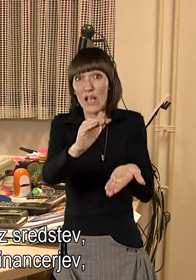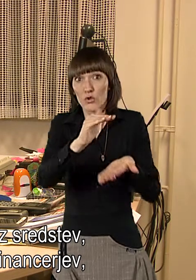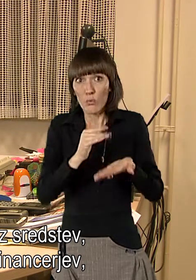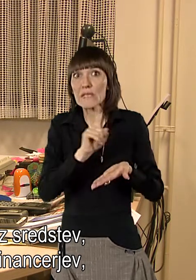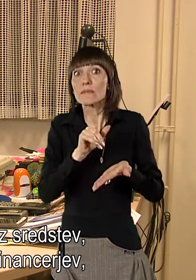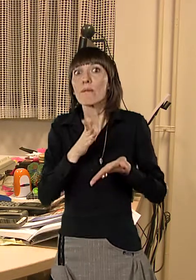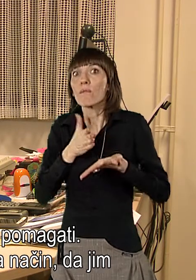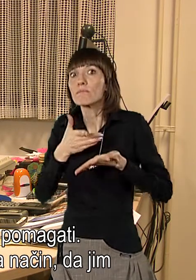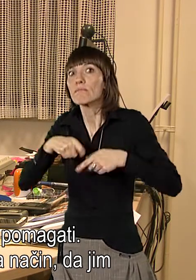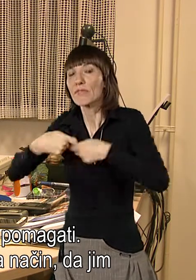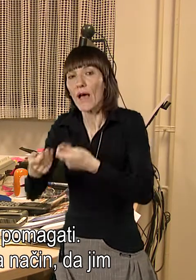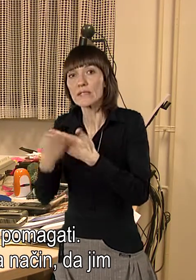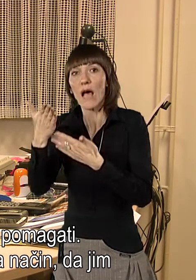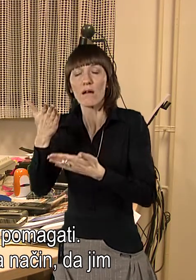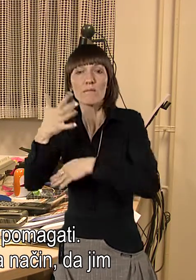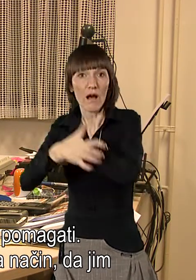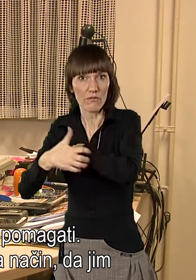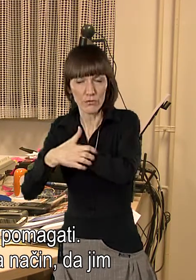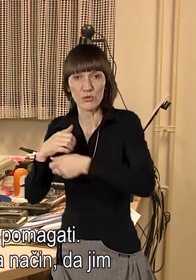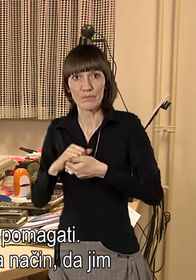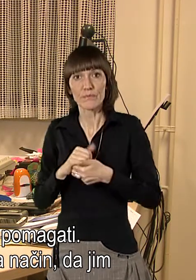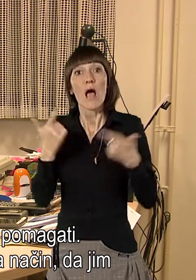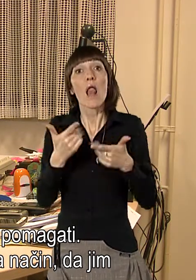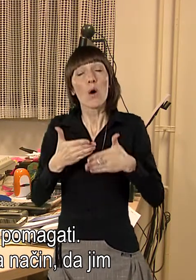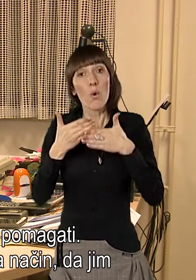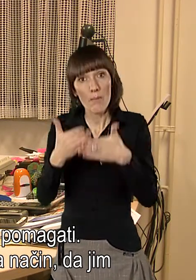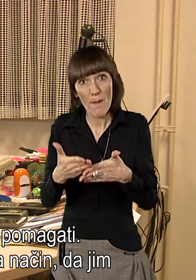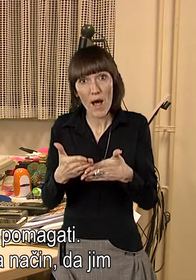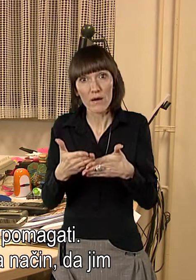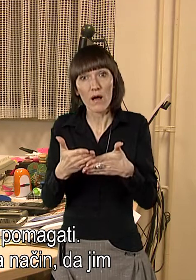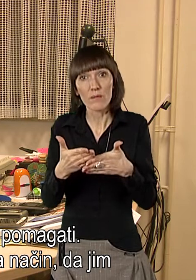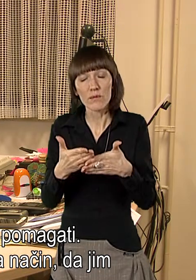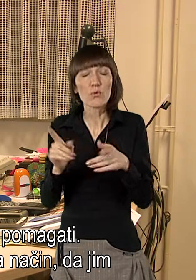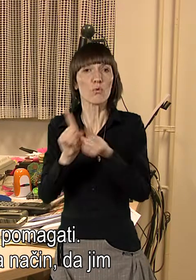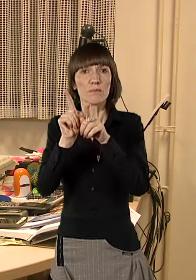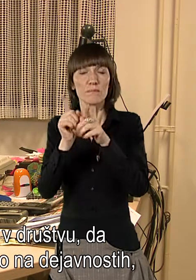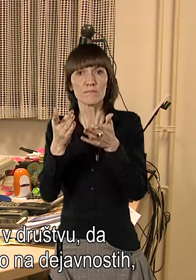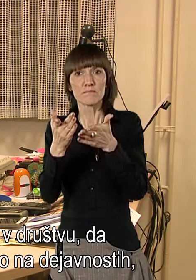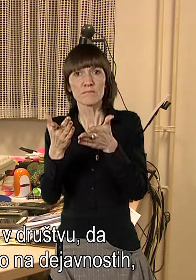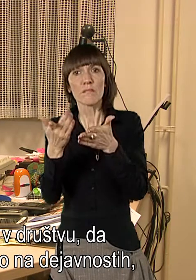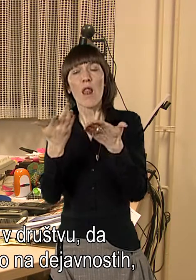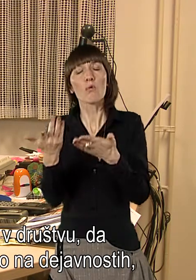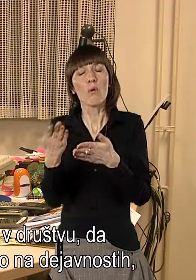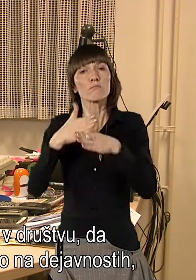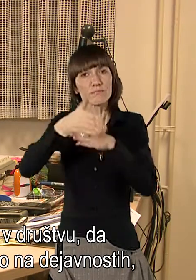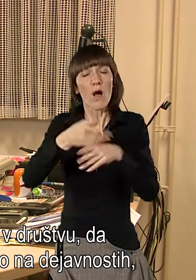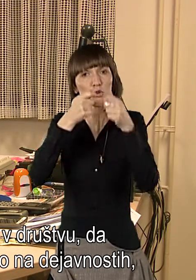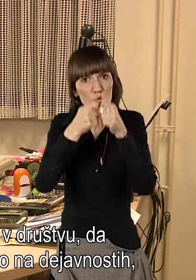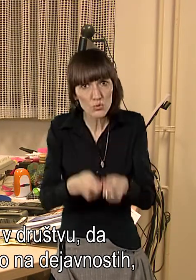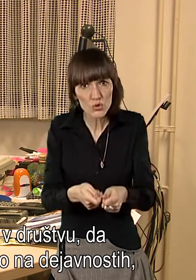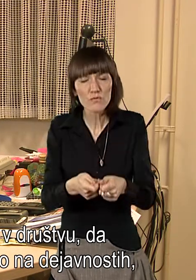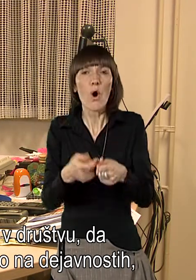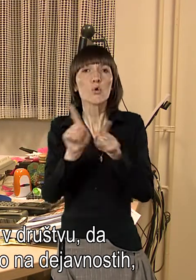financerjev, seveda ne smemo pomagati. Pomagamo lahko na ta način, da jim omogočimo druženje v